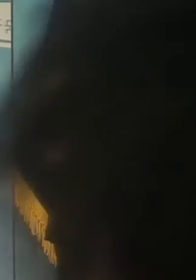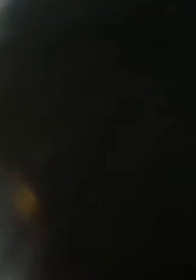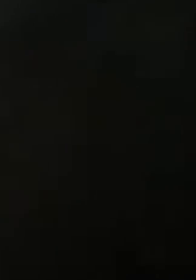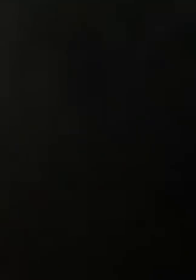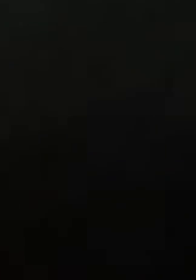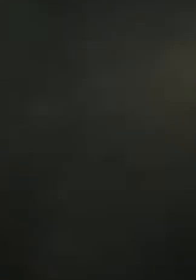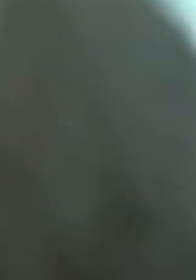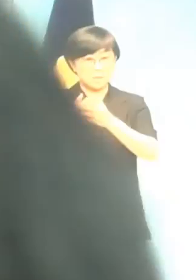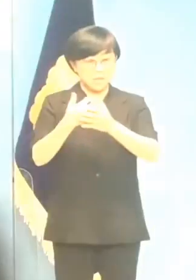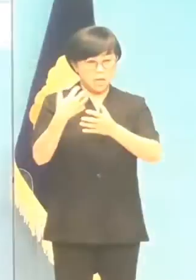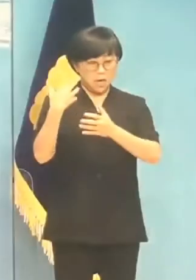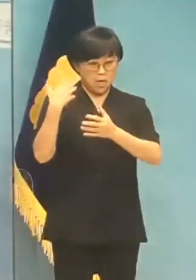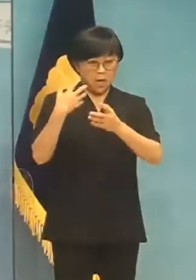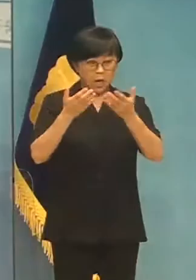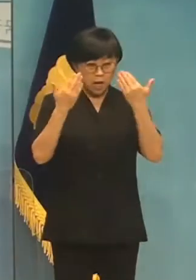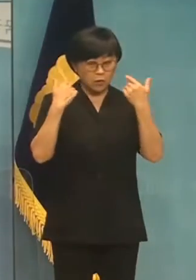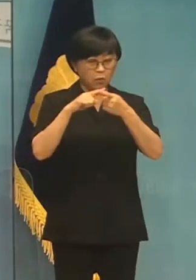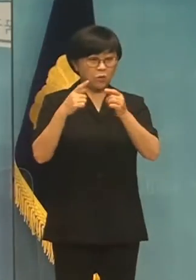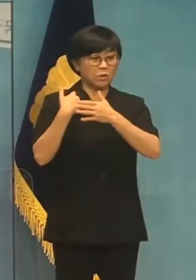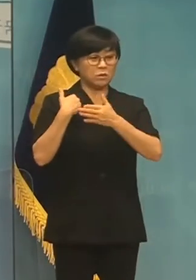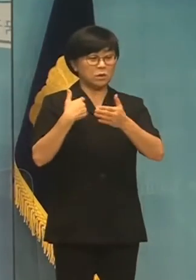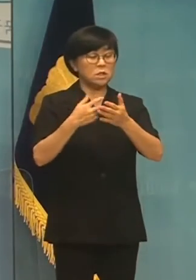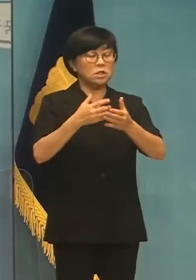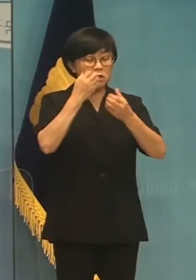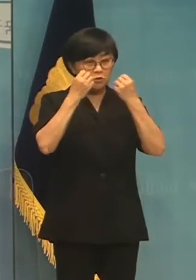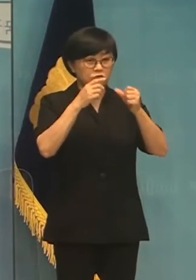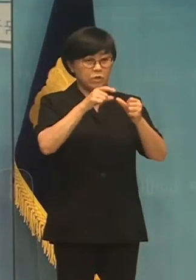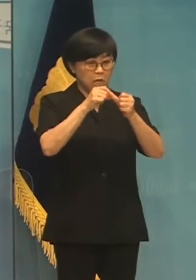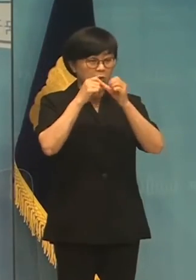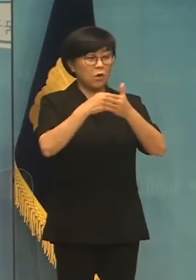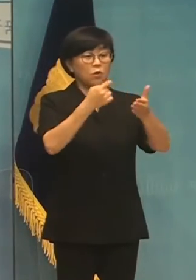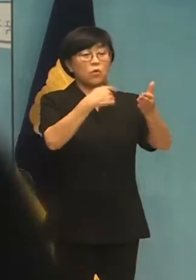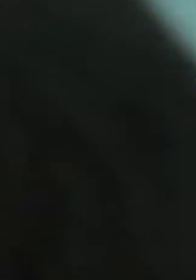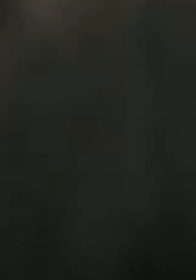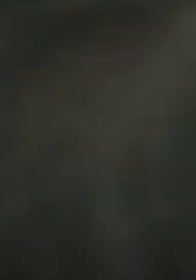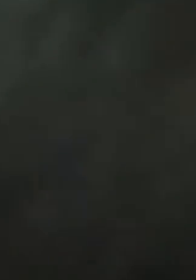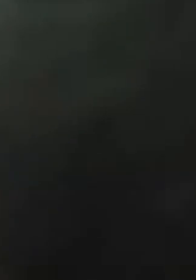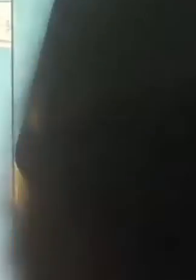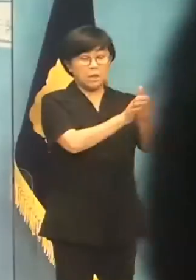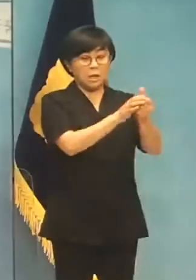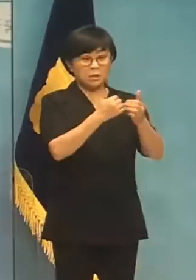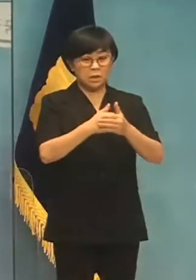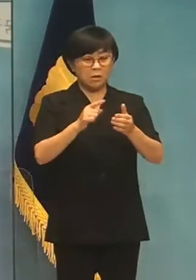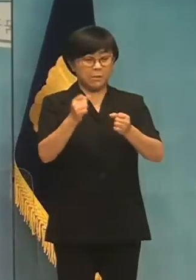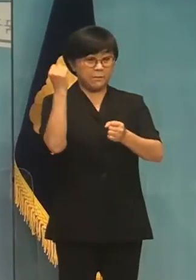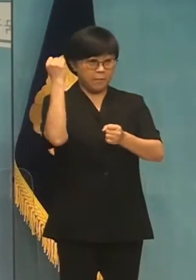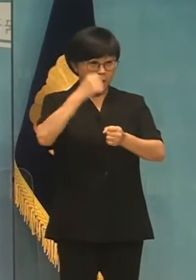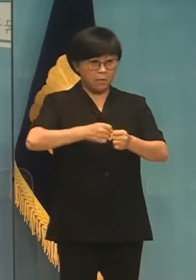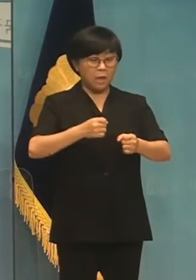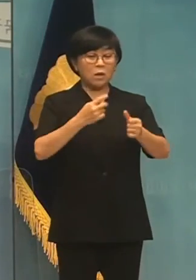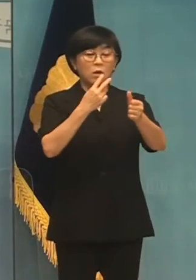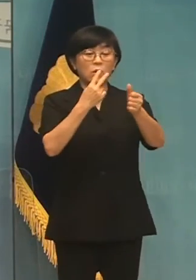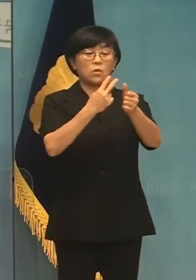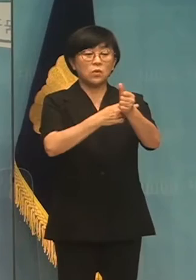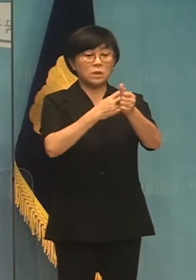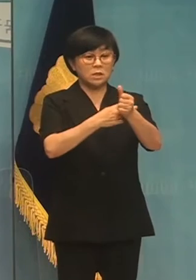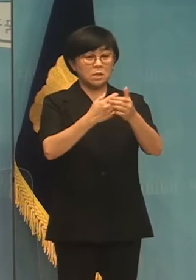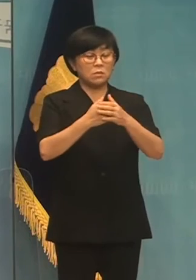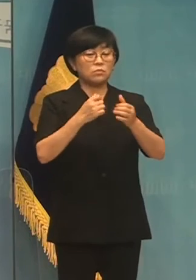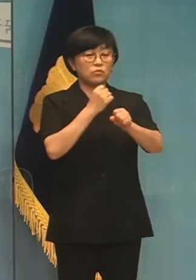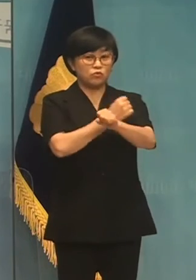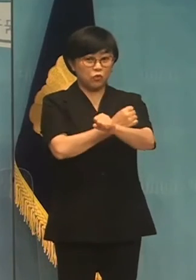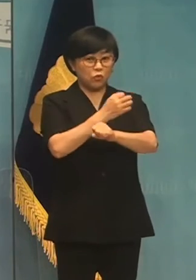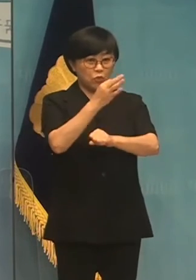교사의 신규체험을 교육청에서 담당하고 이를 지키지 않는 시 교사인근비 지원을 중단하겠다는